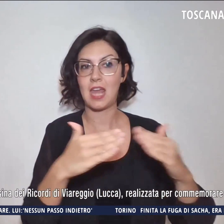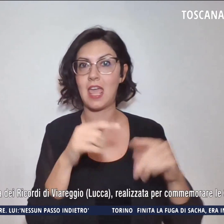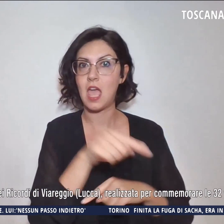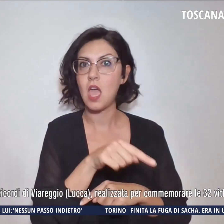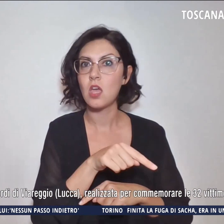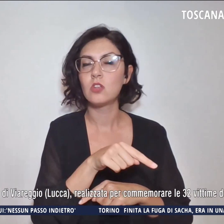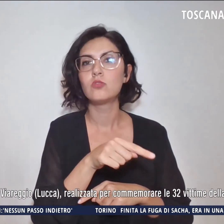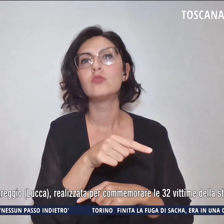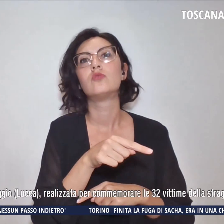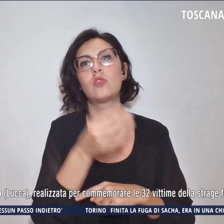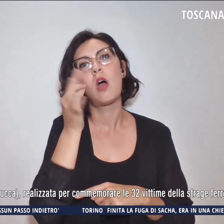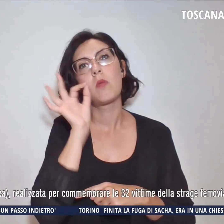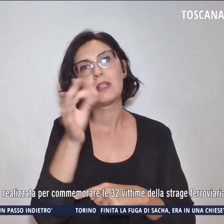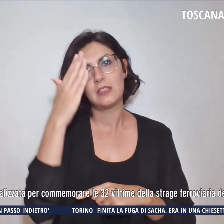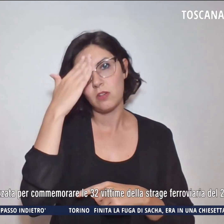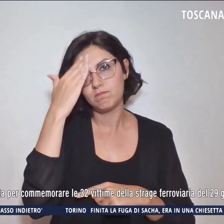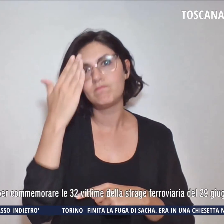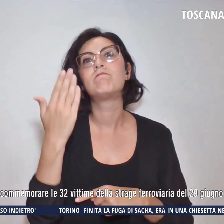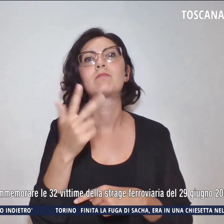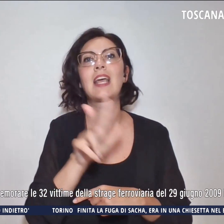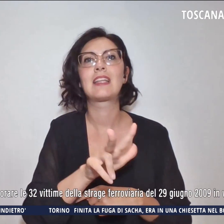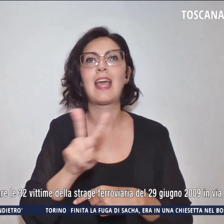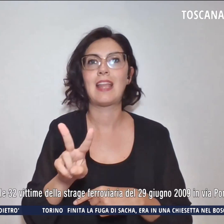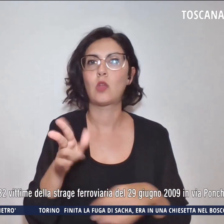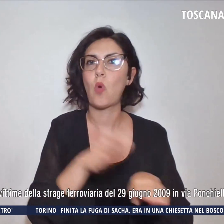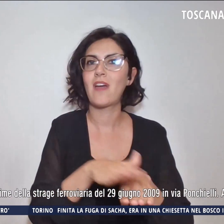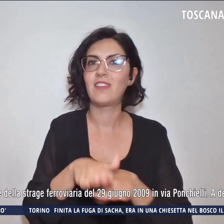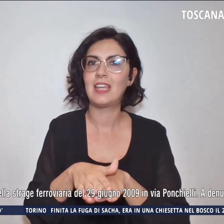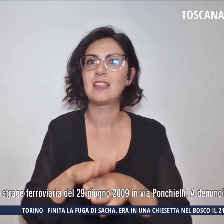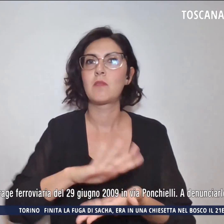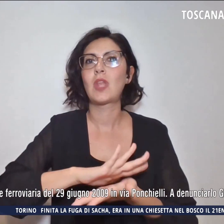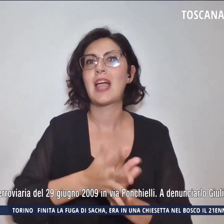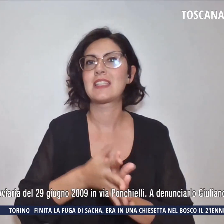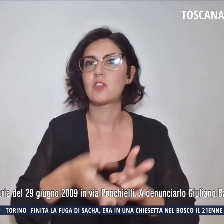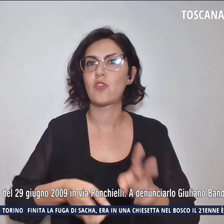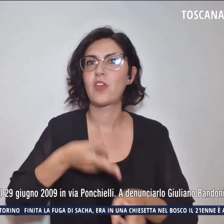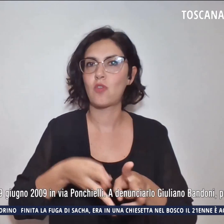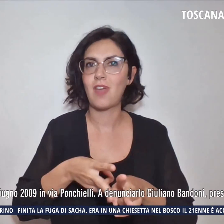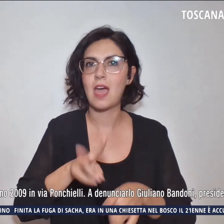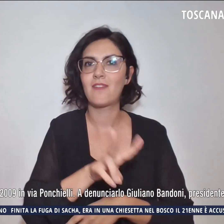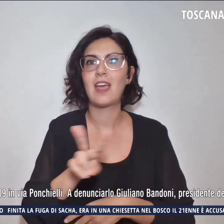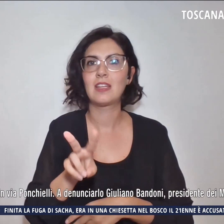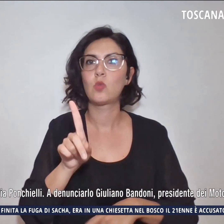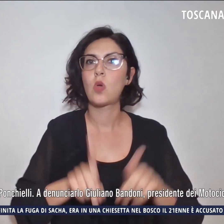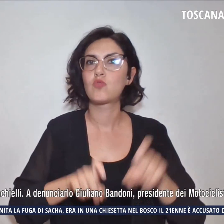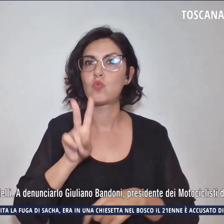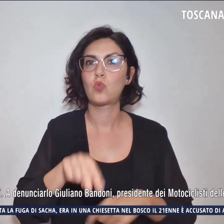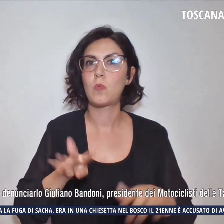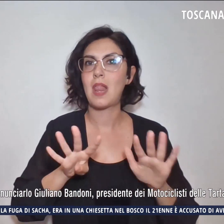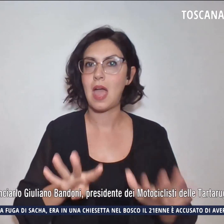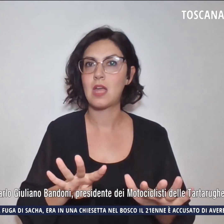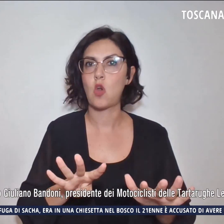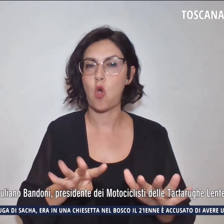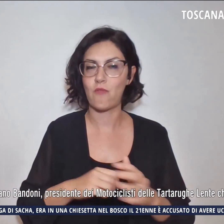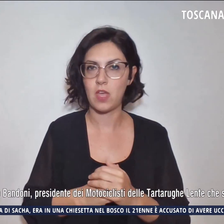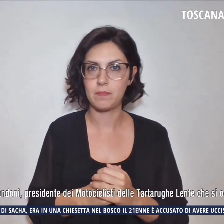32 vittime della strage ferroviaria del 29 giugno del 2009 via Ponchieli, scusate.